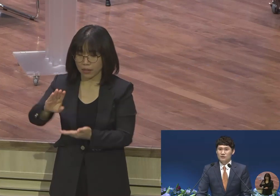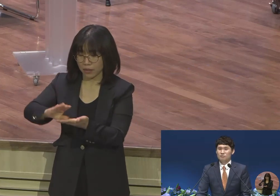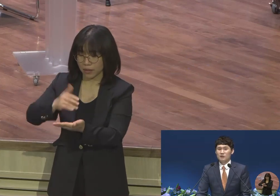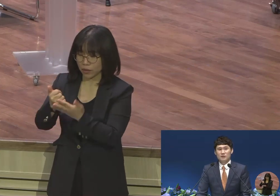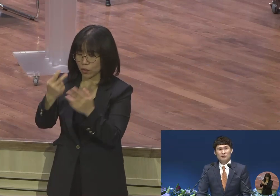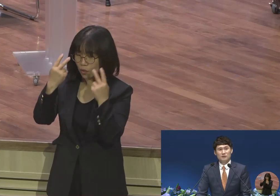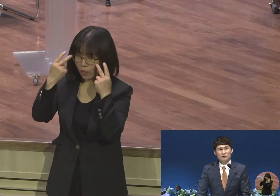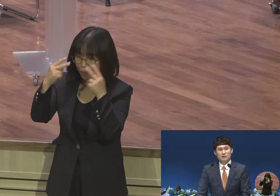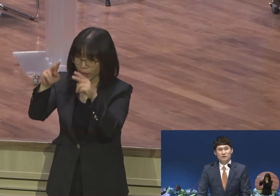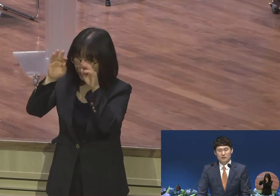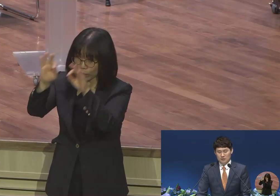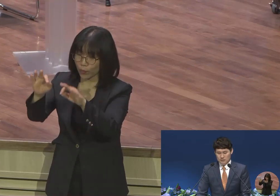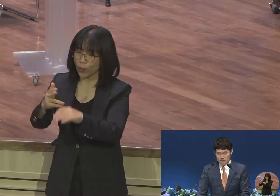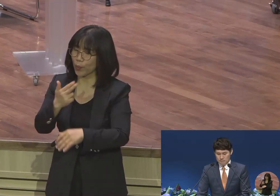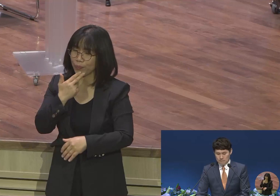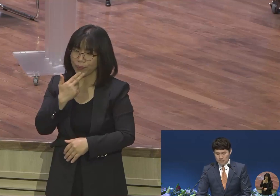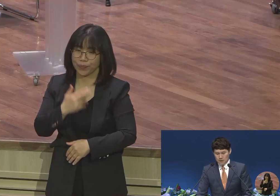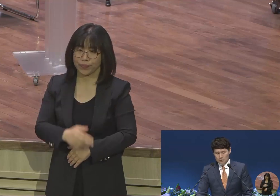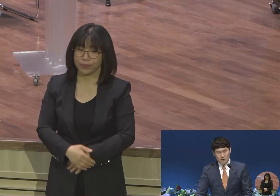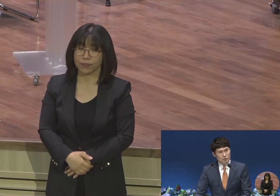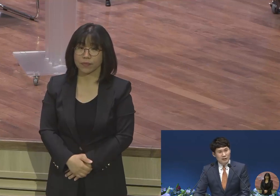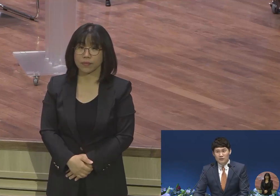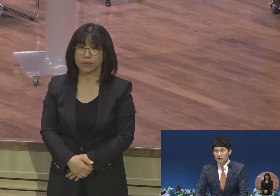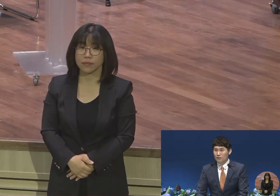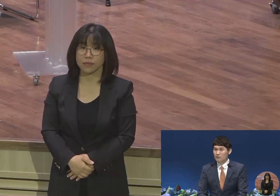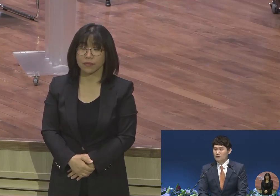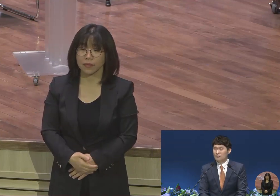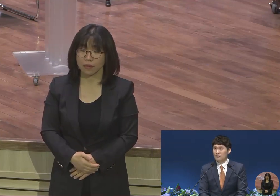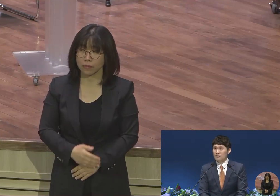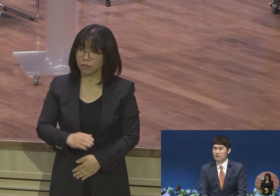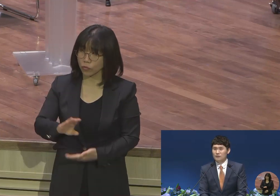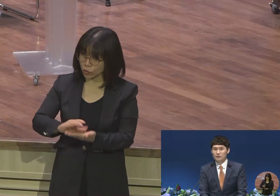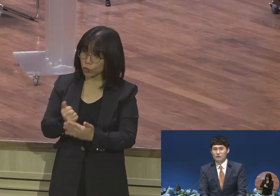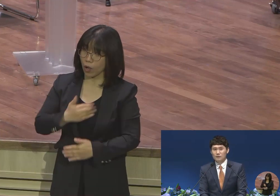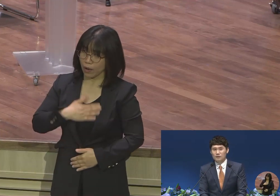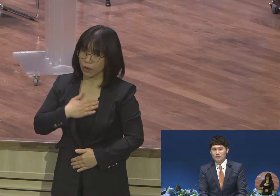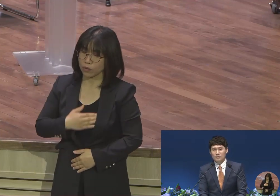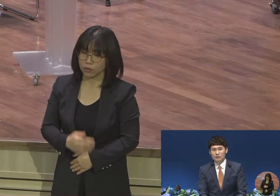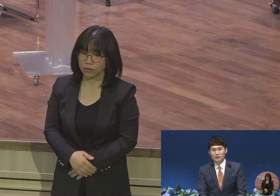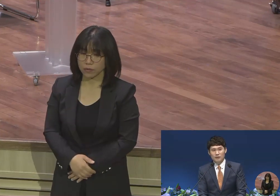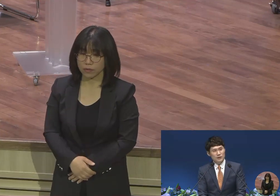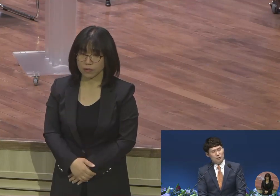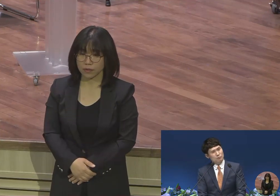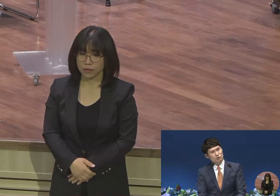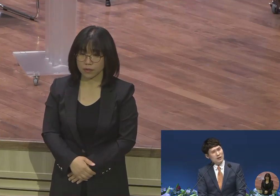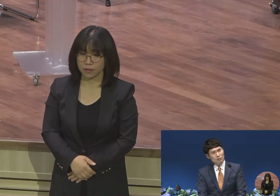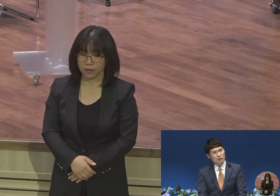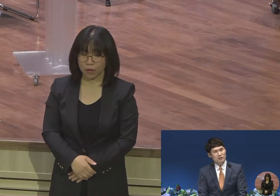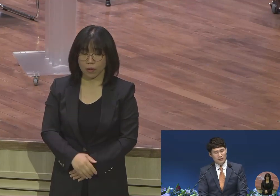않습니다 그리스도 아는데요? 그리스도 삼중직 알고 있는데요?